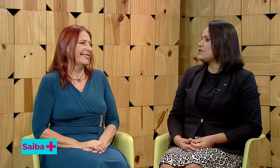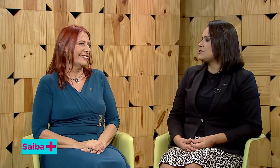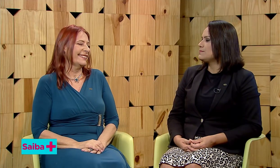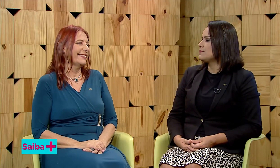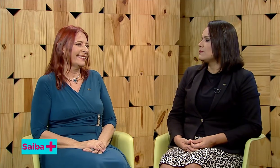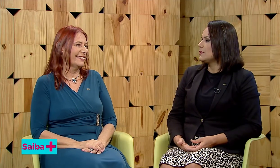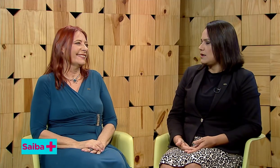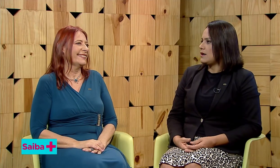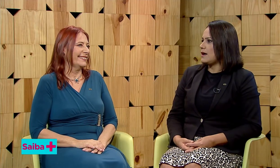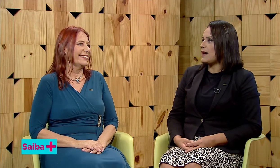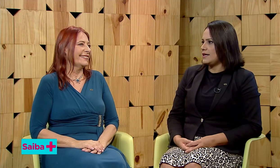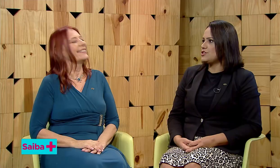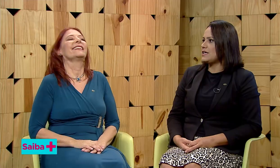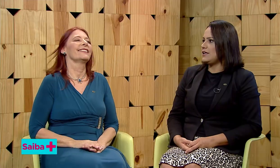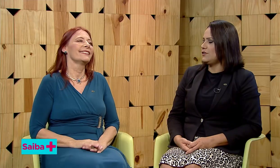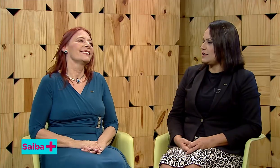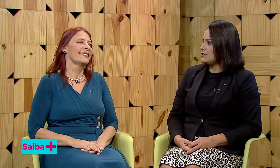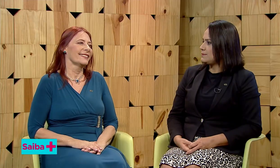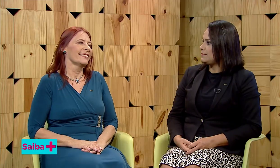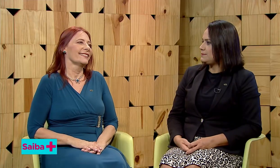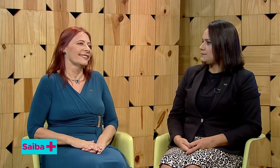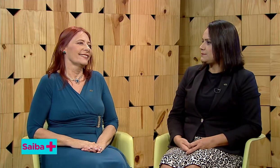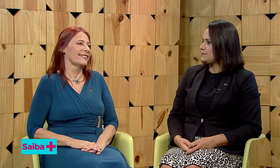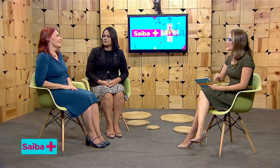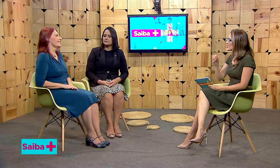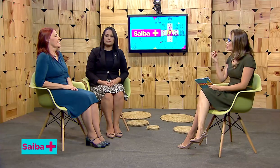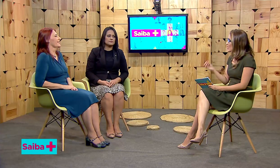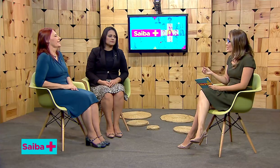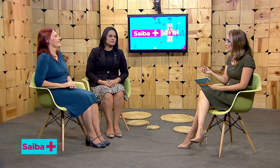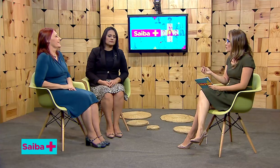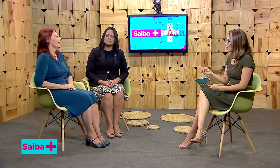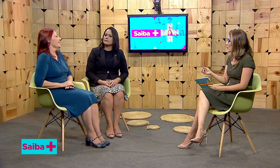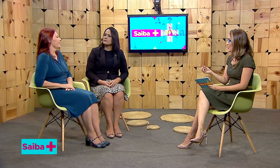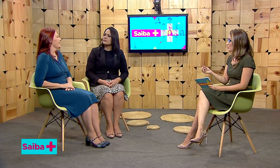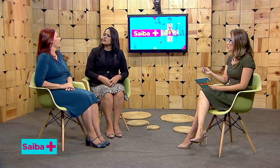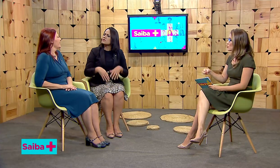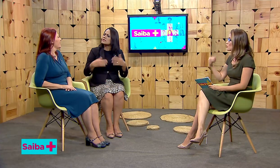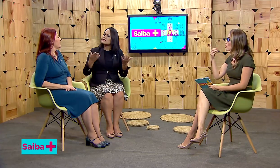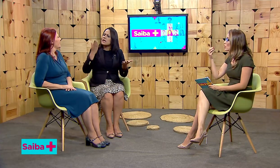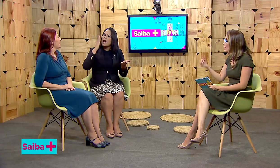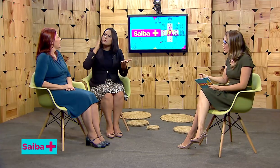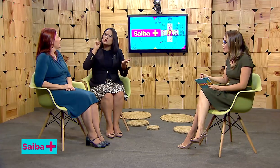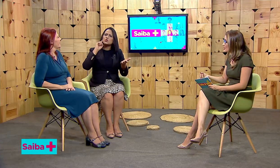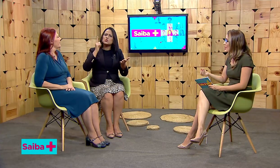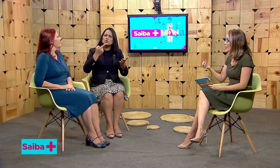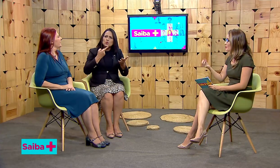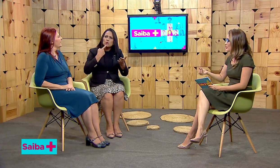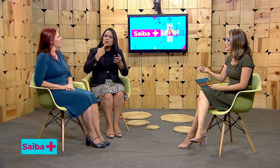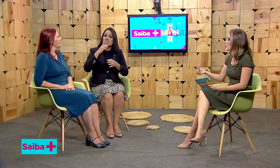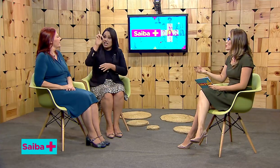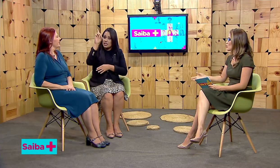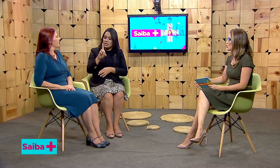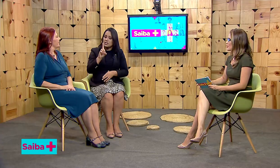acreditar em nós. Que direitos são garantidos por leis à pessoa surda?